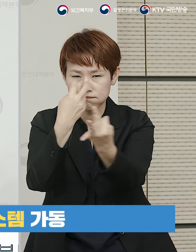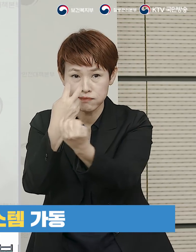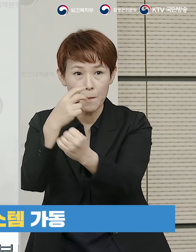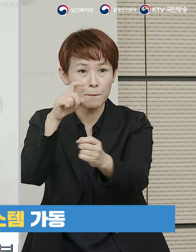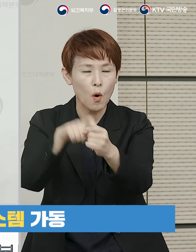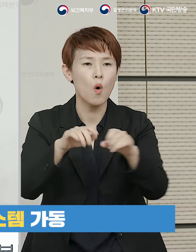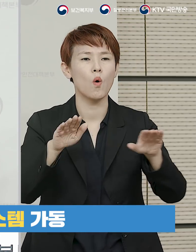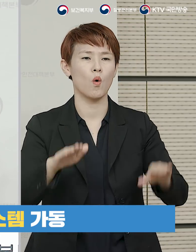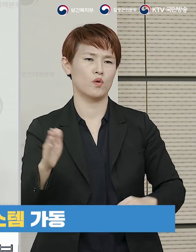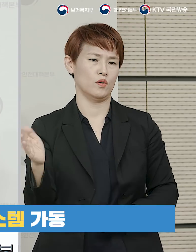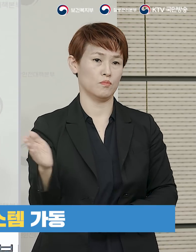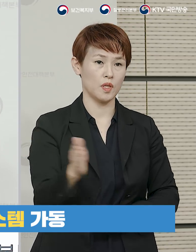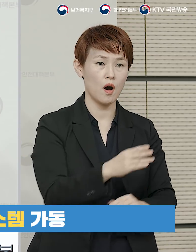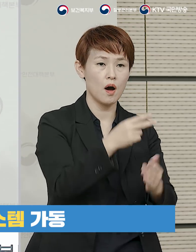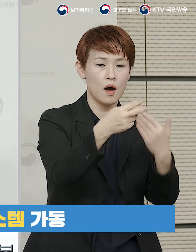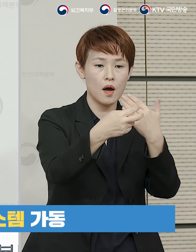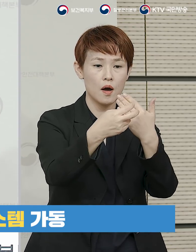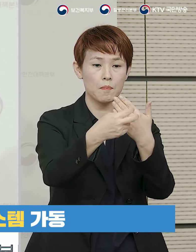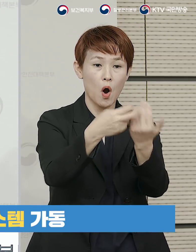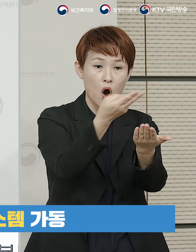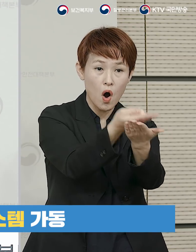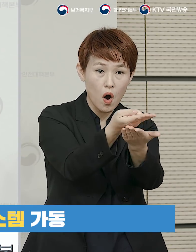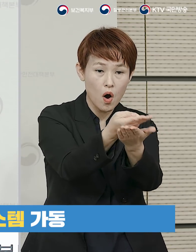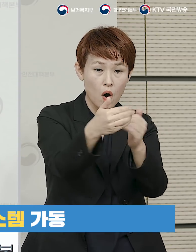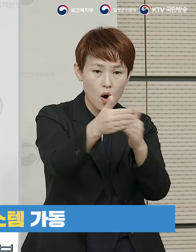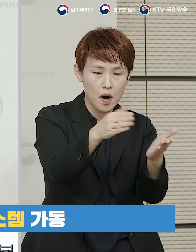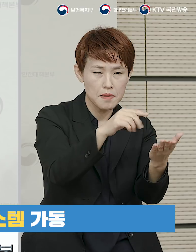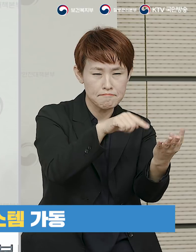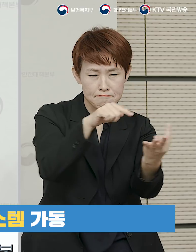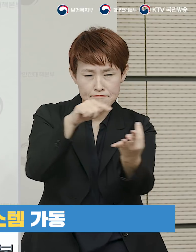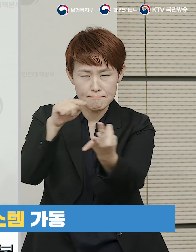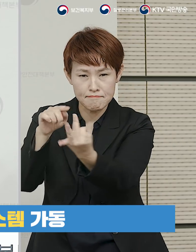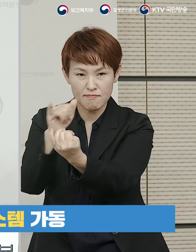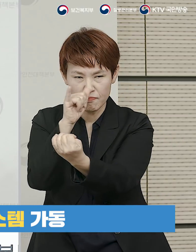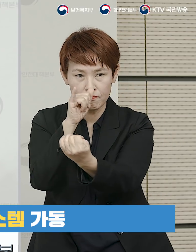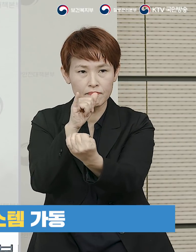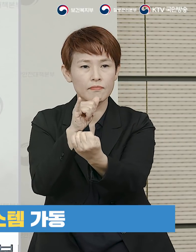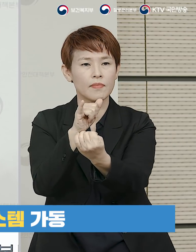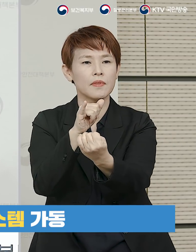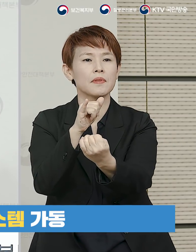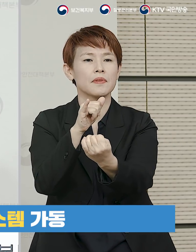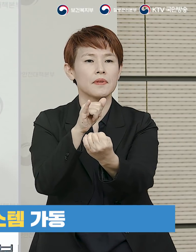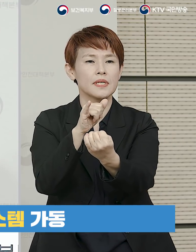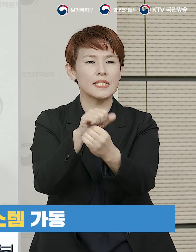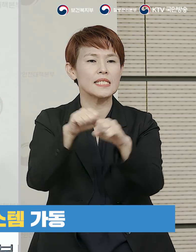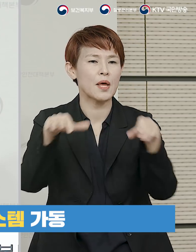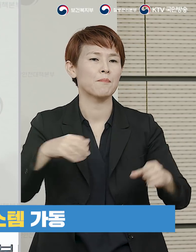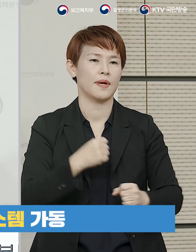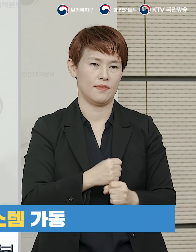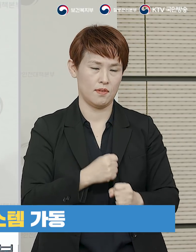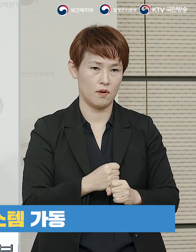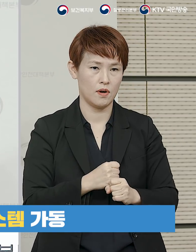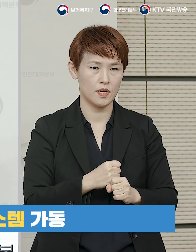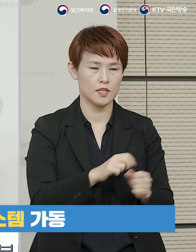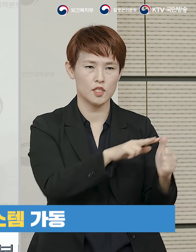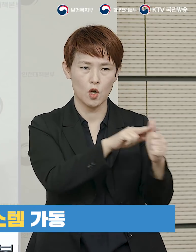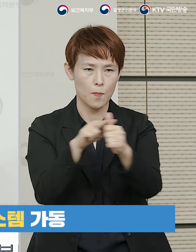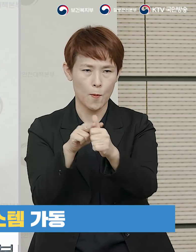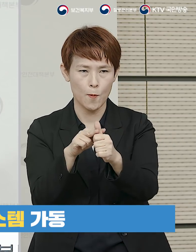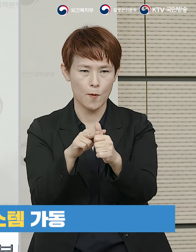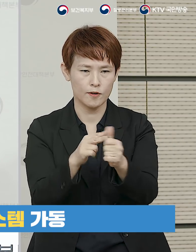파악하기 위하여 오늘부터 병상현황 파악 정보시스템을 가동하여 관련 정보를